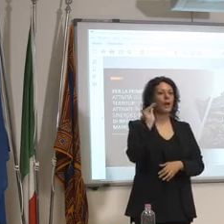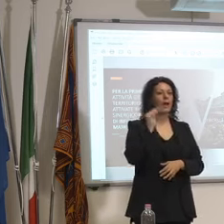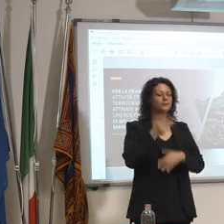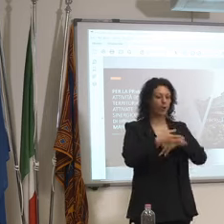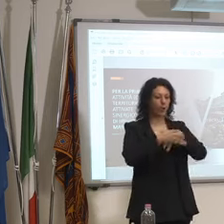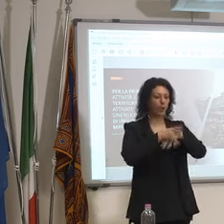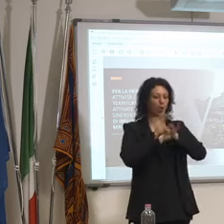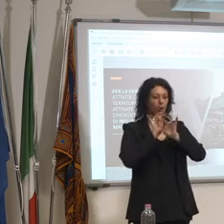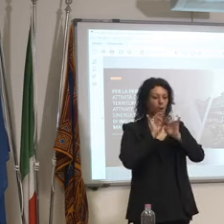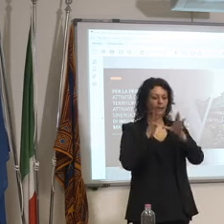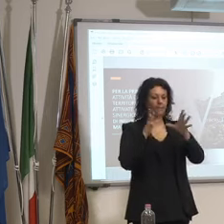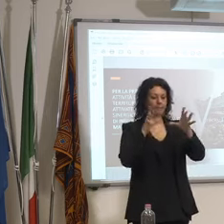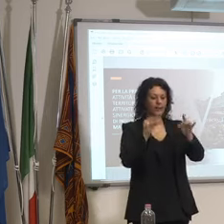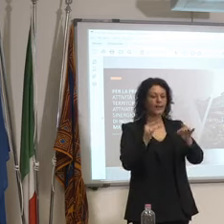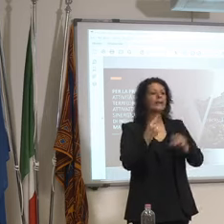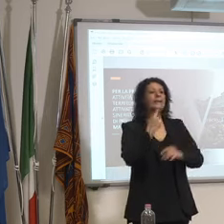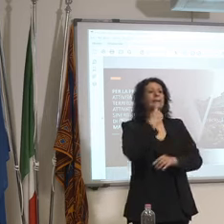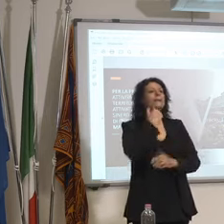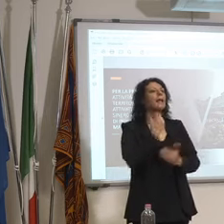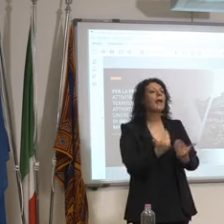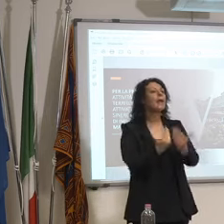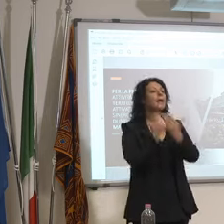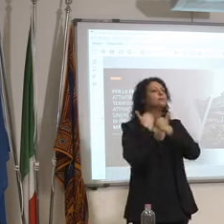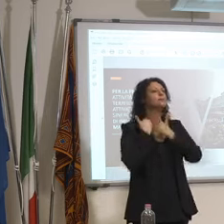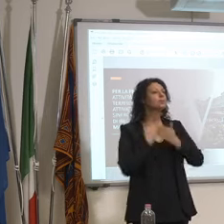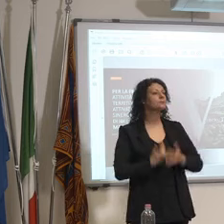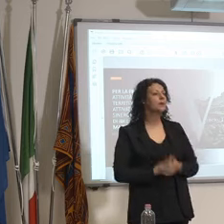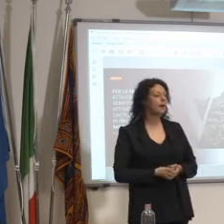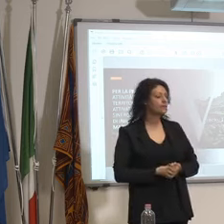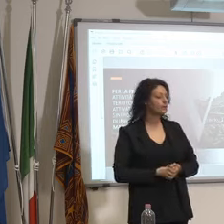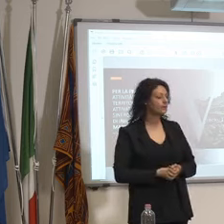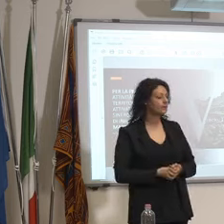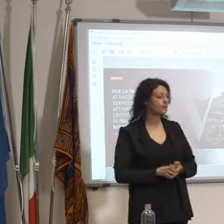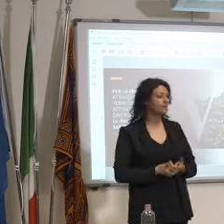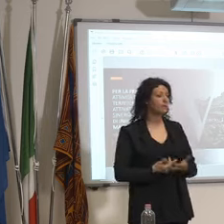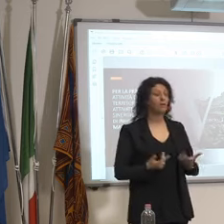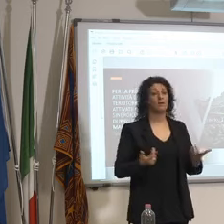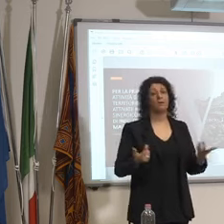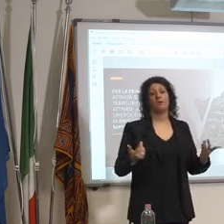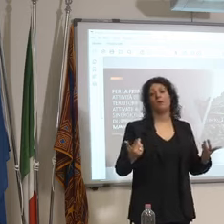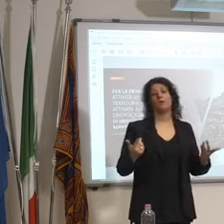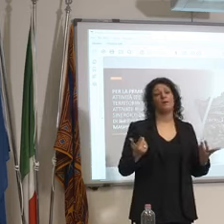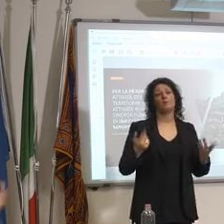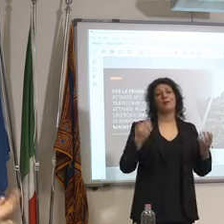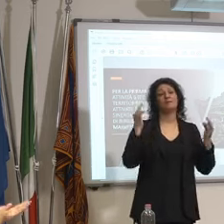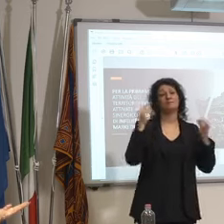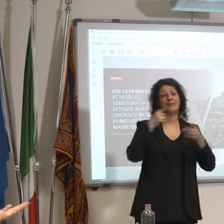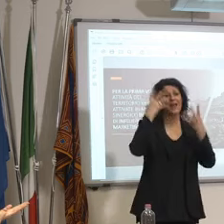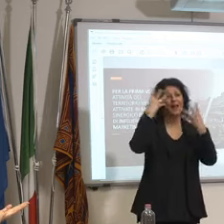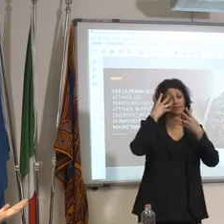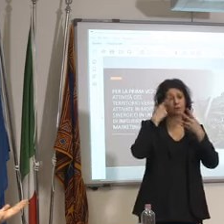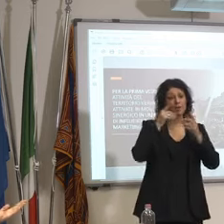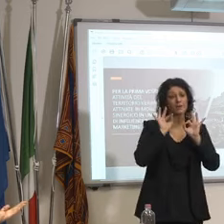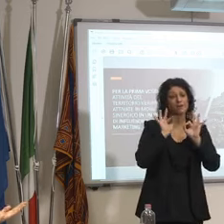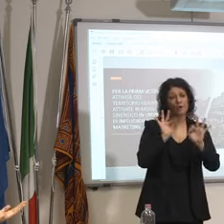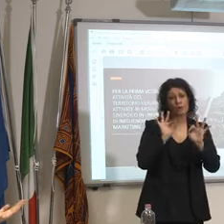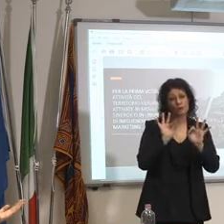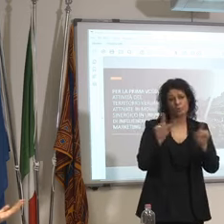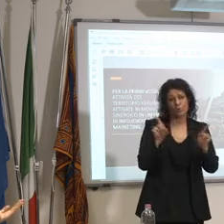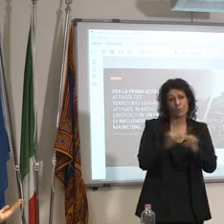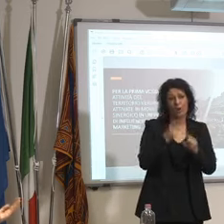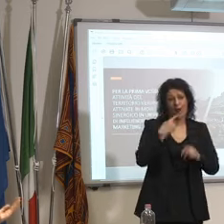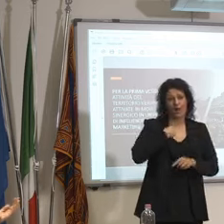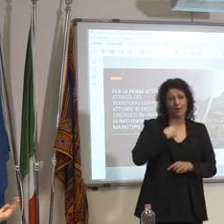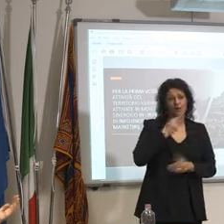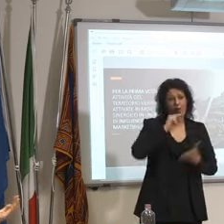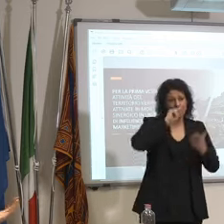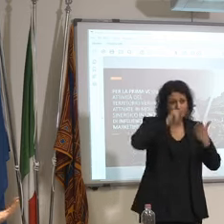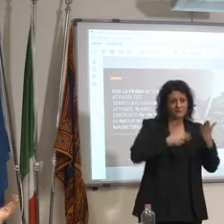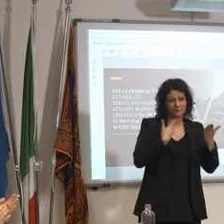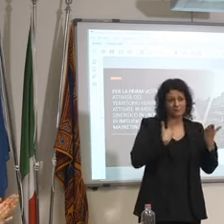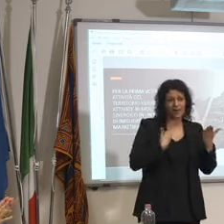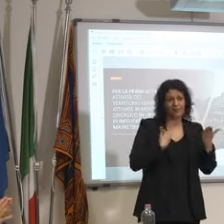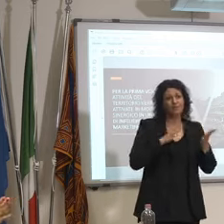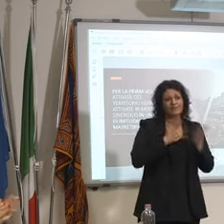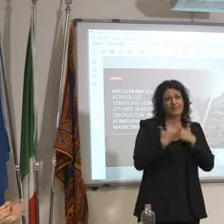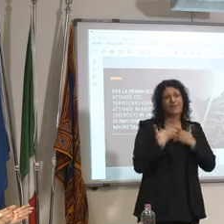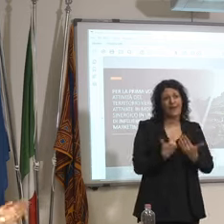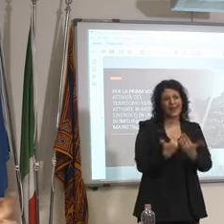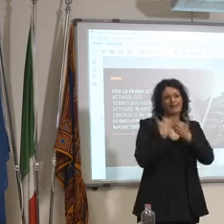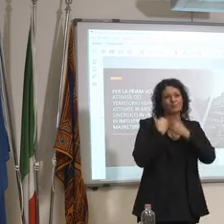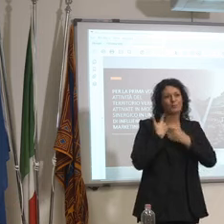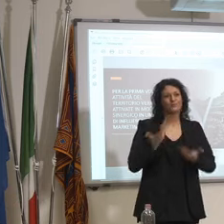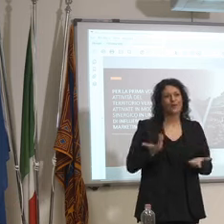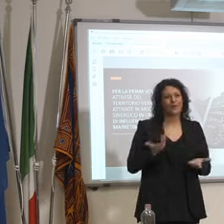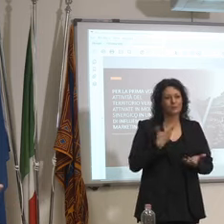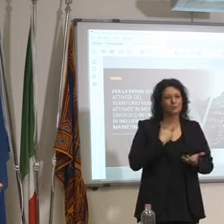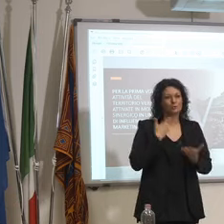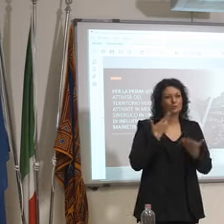responsabilità ma se io ragionassi così non avrei mai firmato neanche un'ordinanza dei ragazzi cioè'è l'accordo